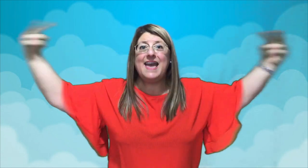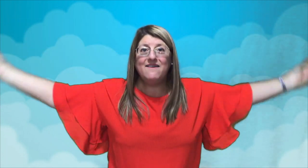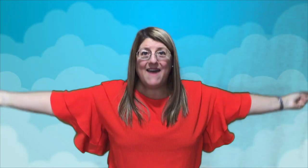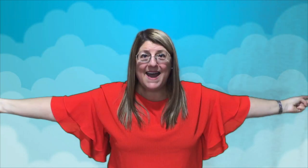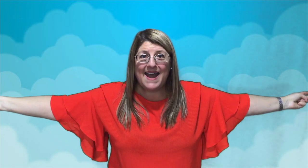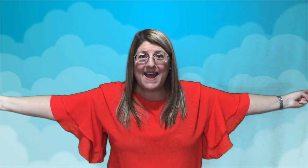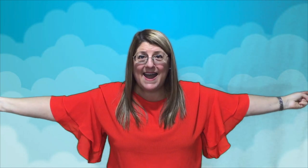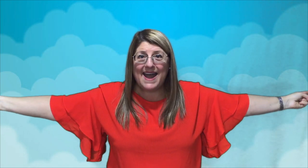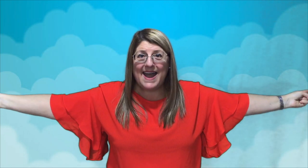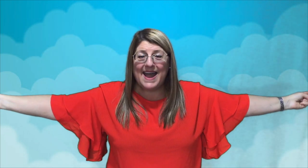van.